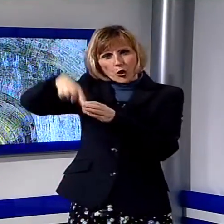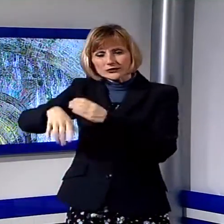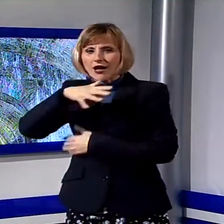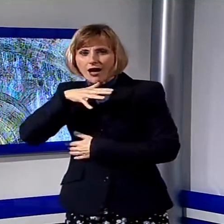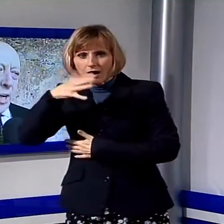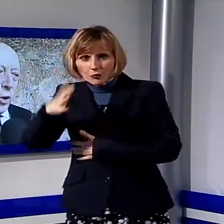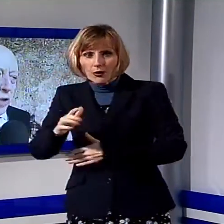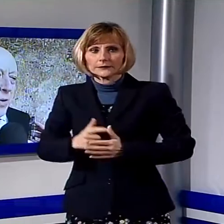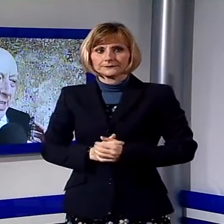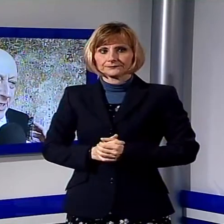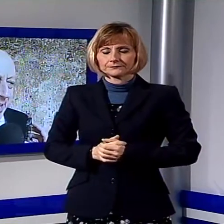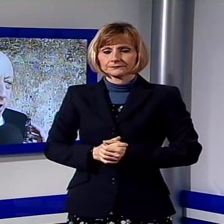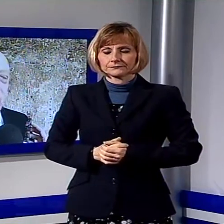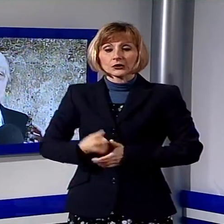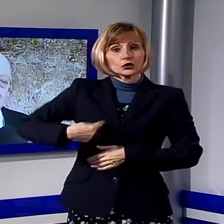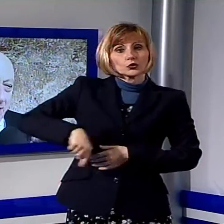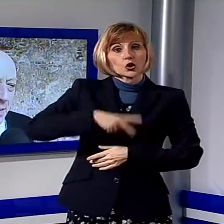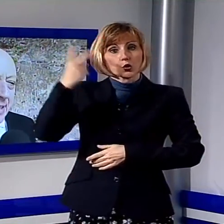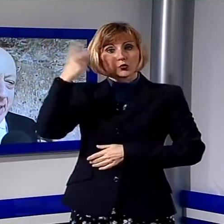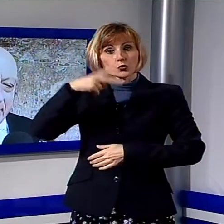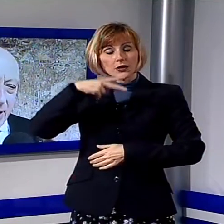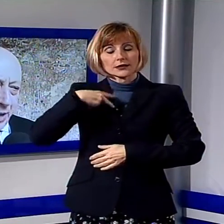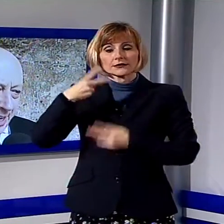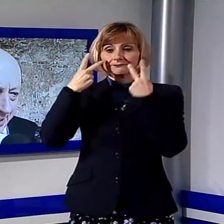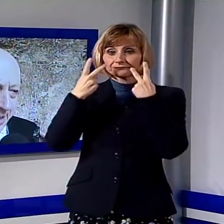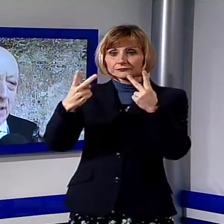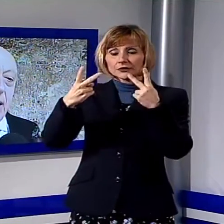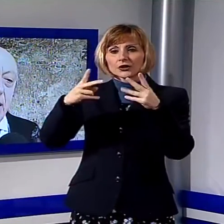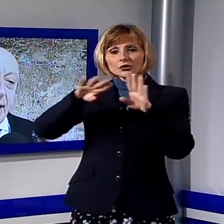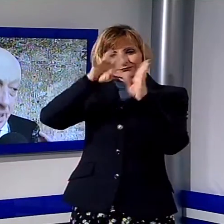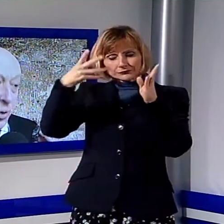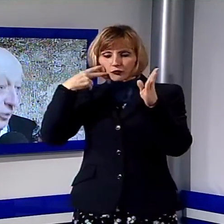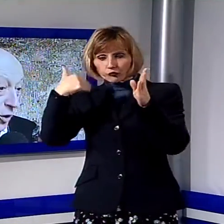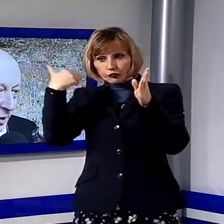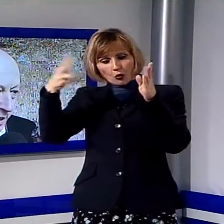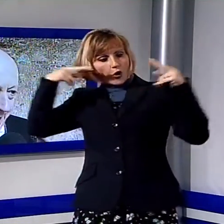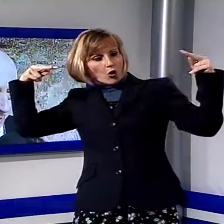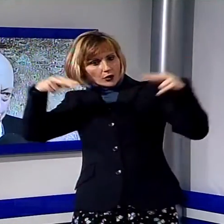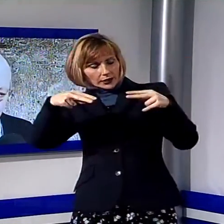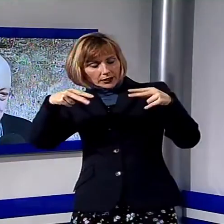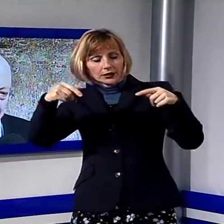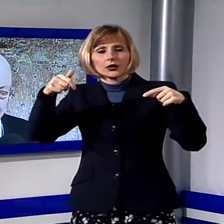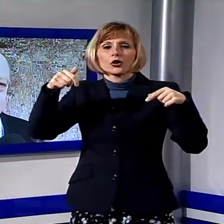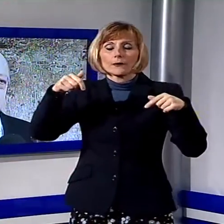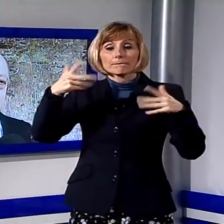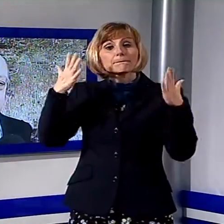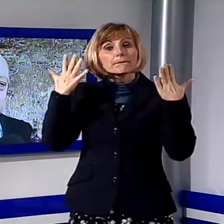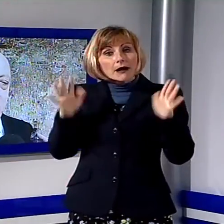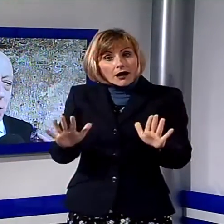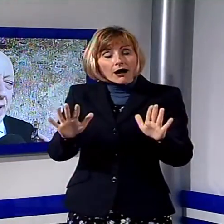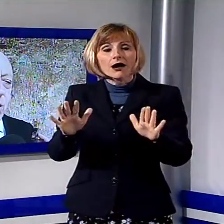Noi le conosciamo dall'esterno, finalmente i lucchesi e le mura sono dei lucchesi, soprattutto dei lucchesi perché è il monumento